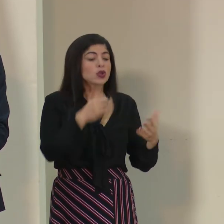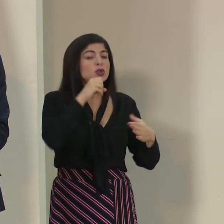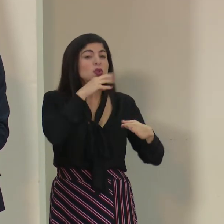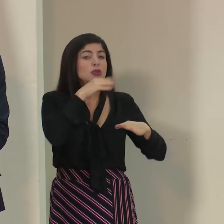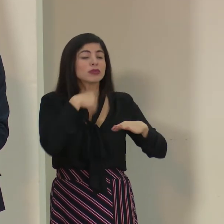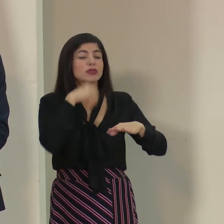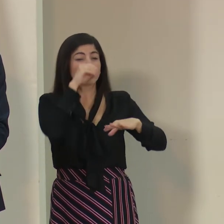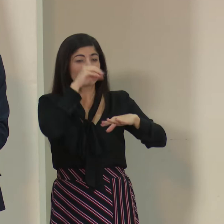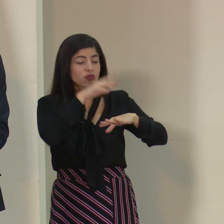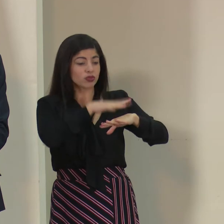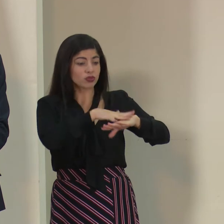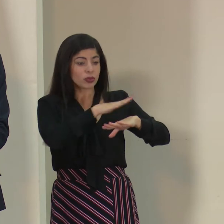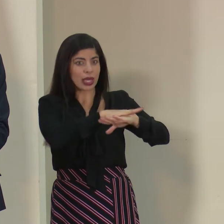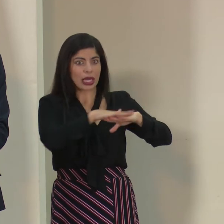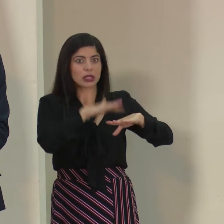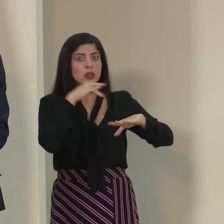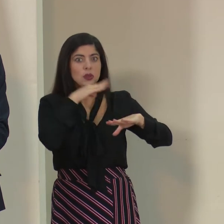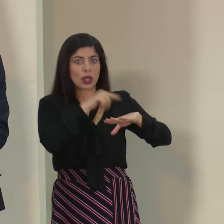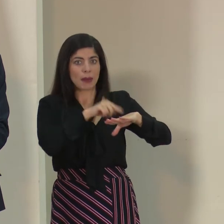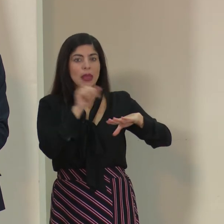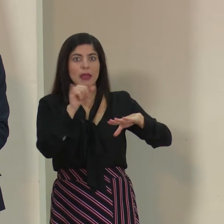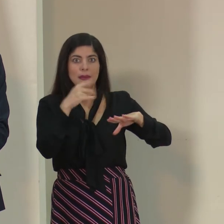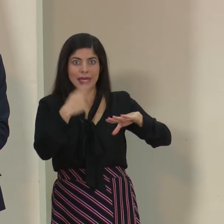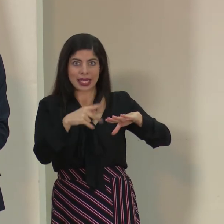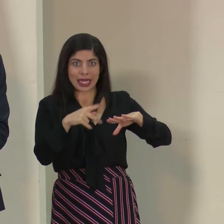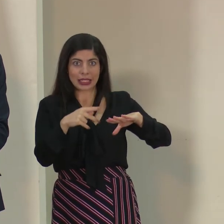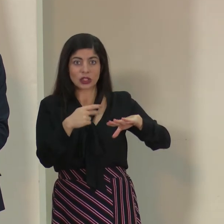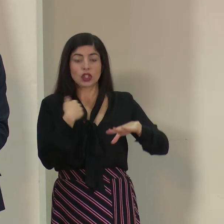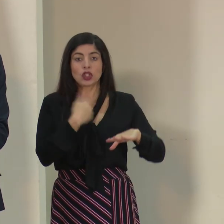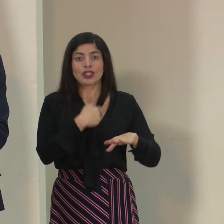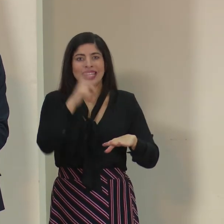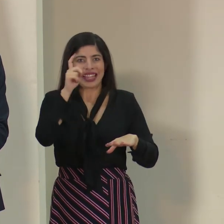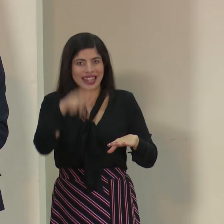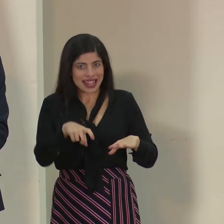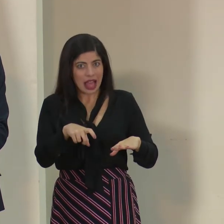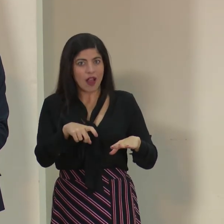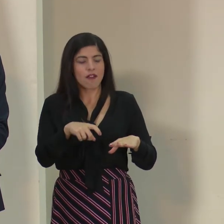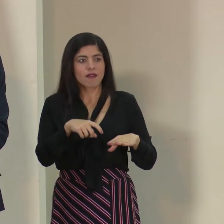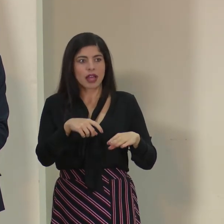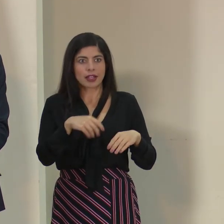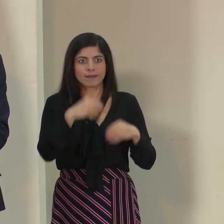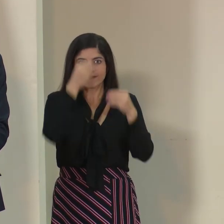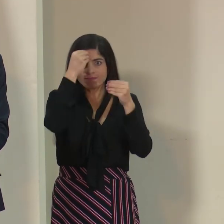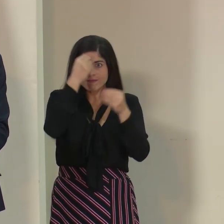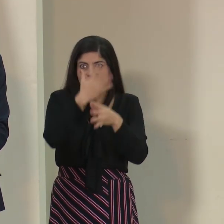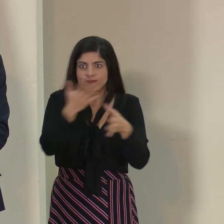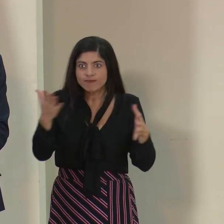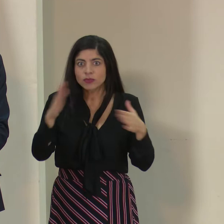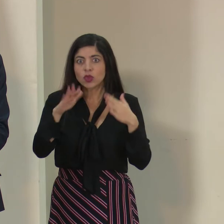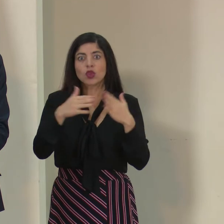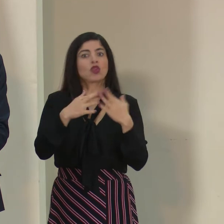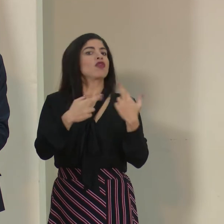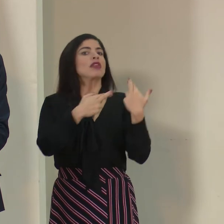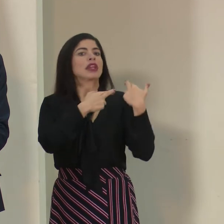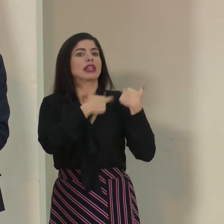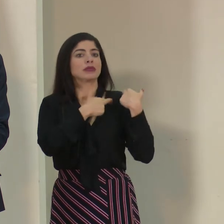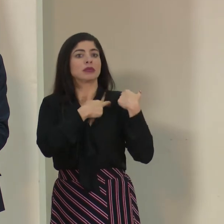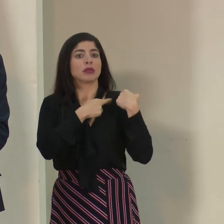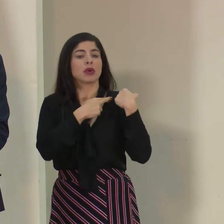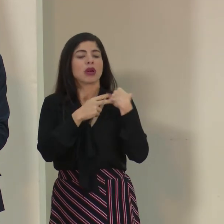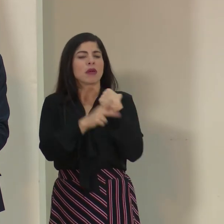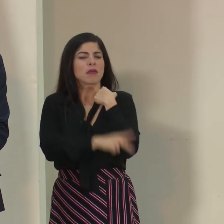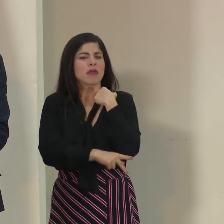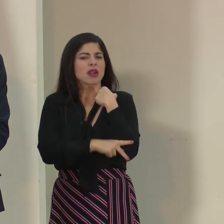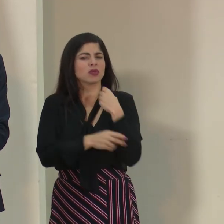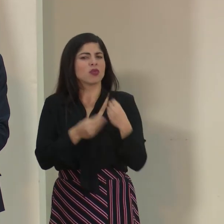con gotitas que haya caído, tenemos que transmitir esa cuota de responsabilidad y del músculo que tenemos como país